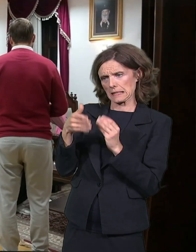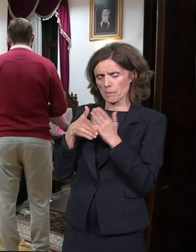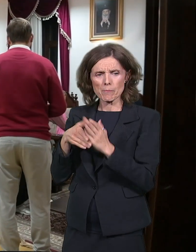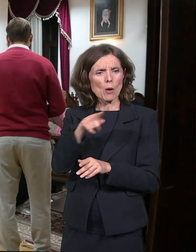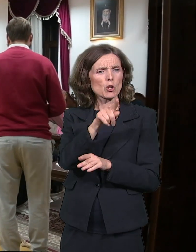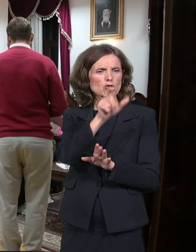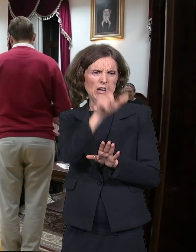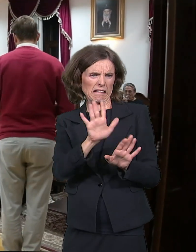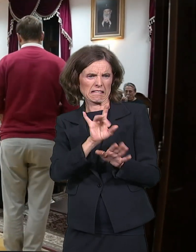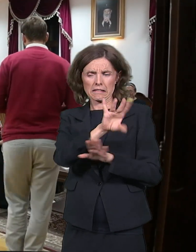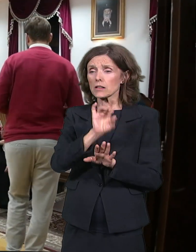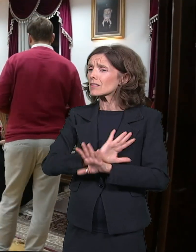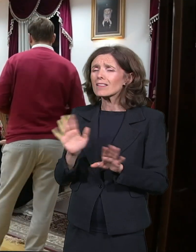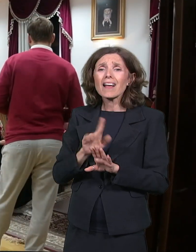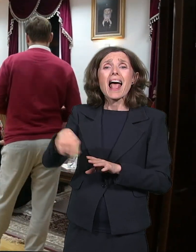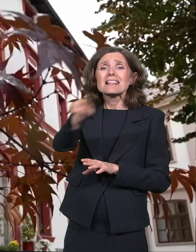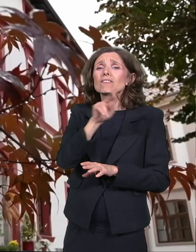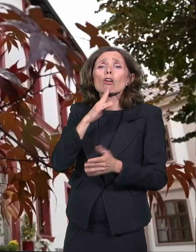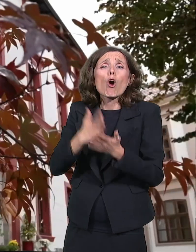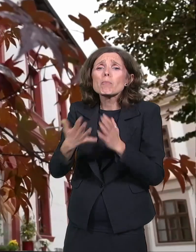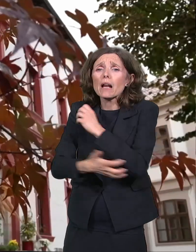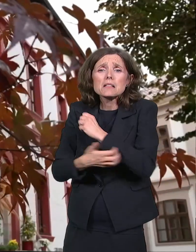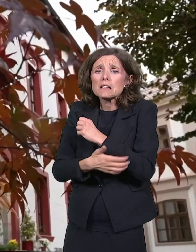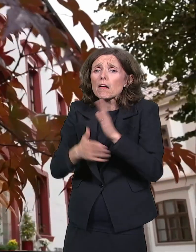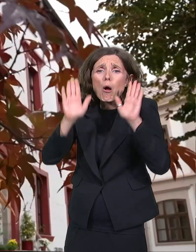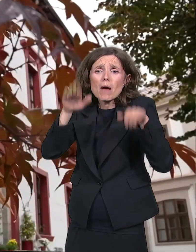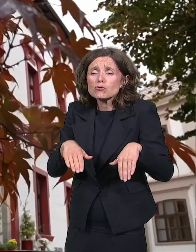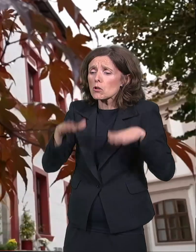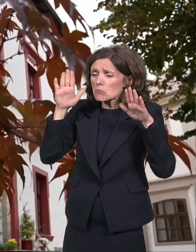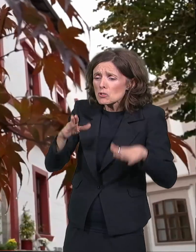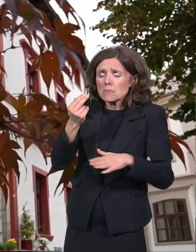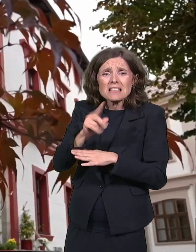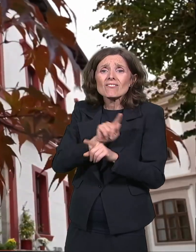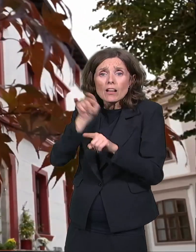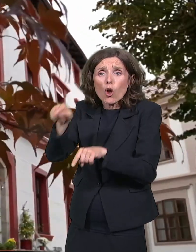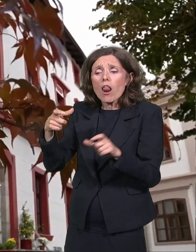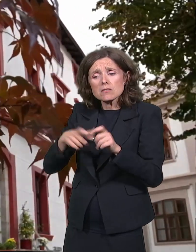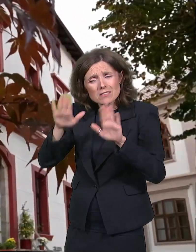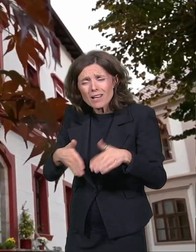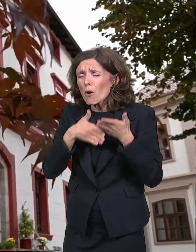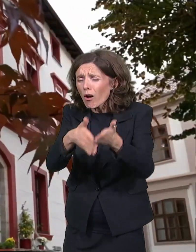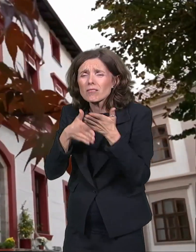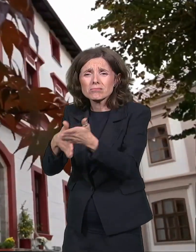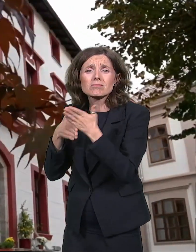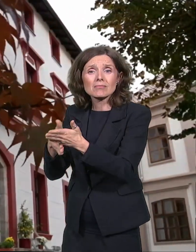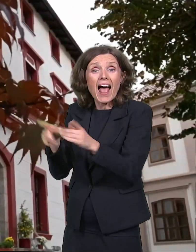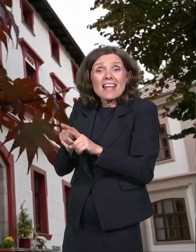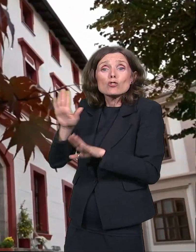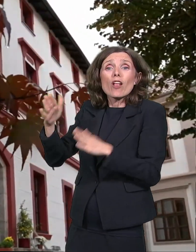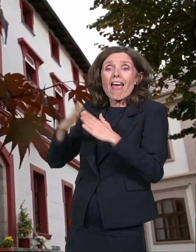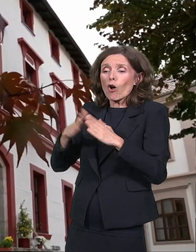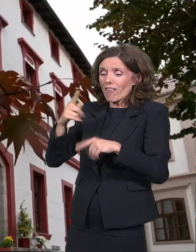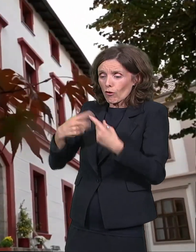sirotinja je njemu dolazila. I Čihasimina kuća, bogoslovija, je dočekala sve